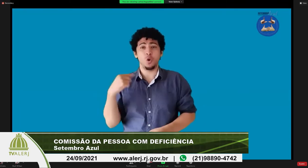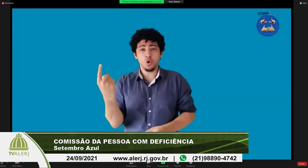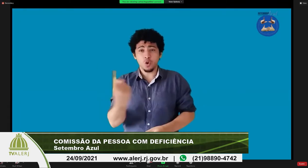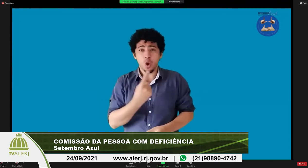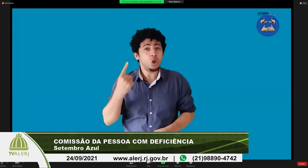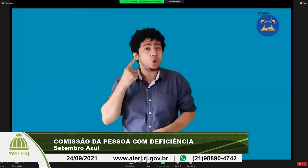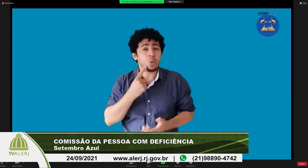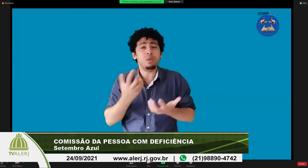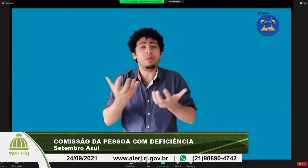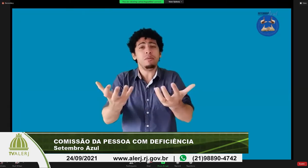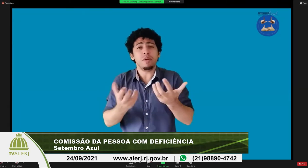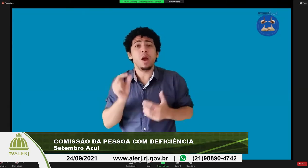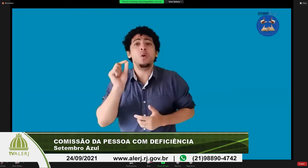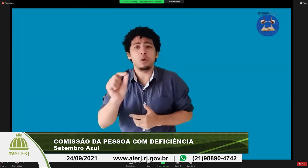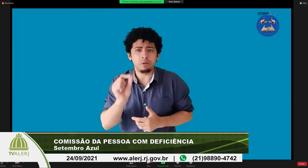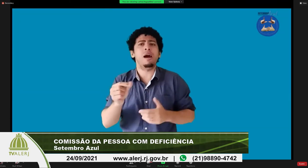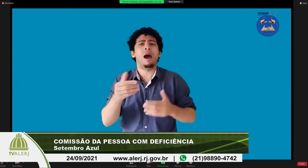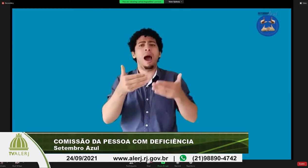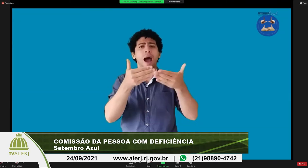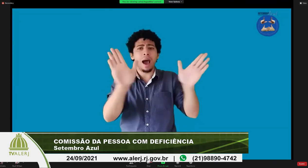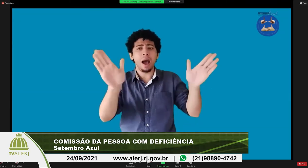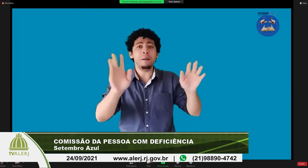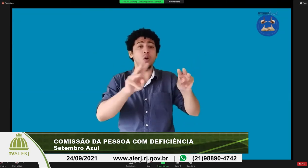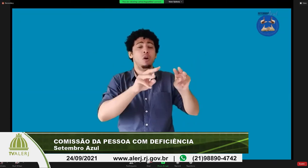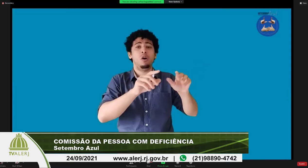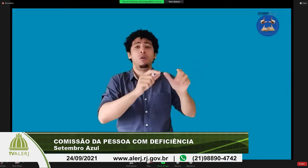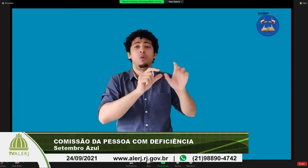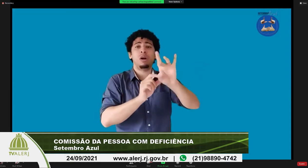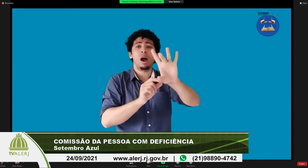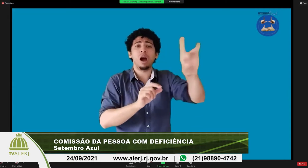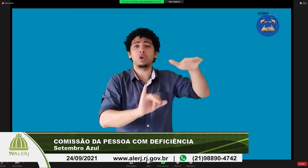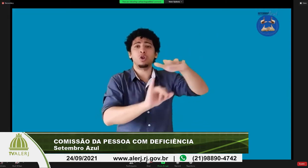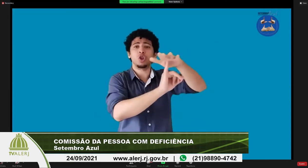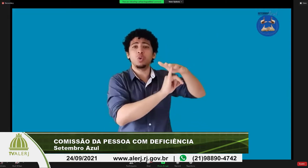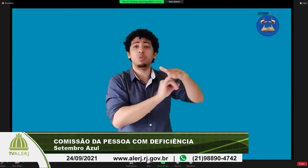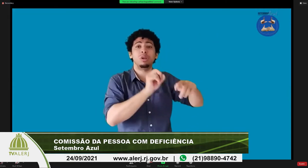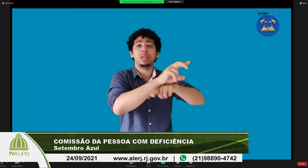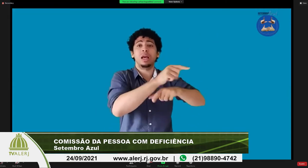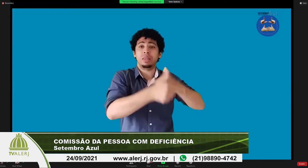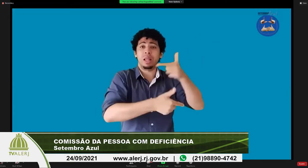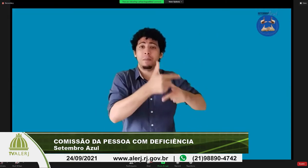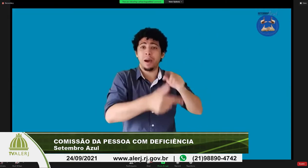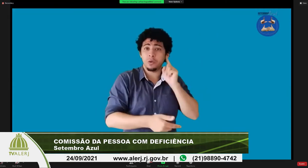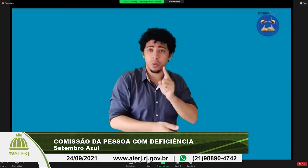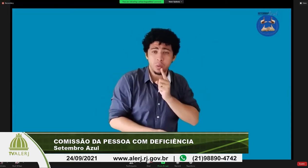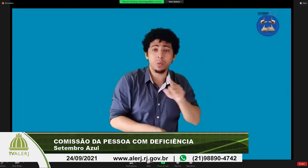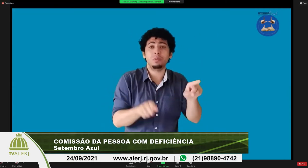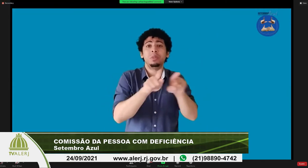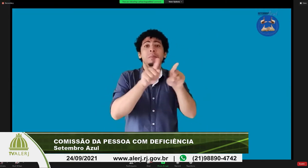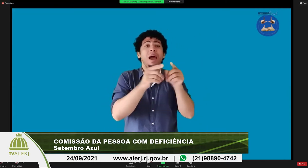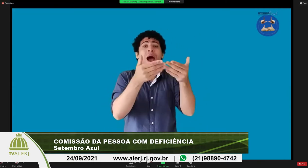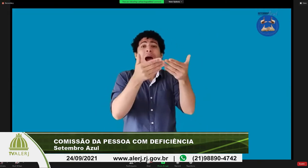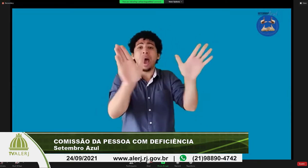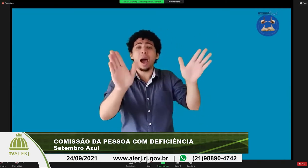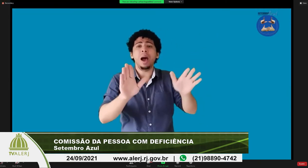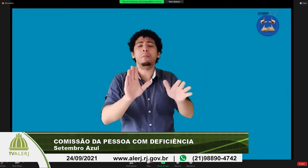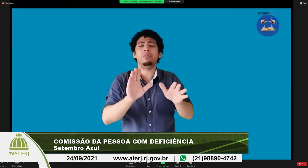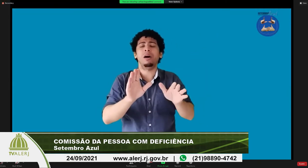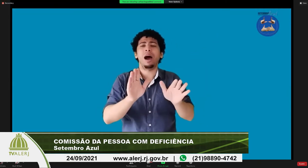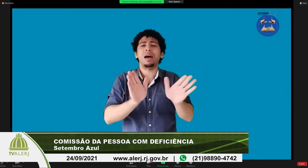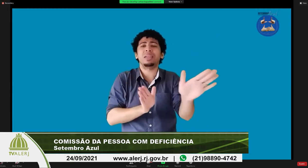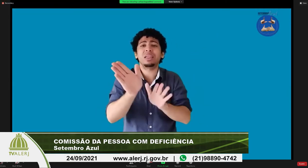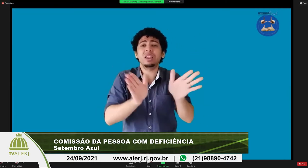de acessibilidade no estado do Rio de Janeiro então nesse sentido nós surdos queremos que os espaços que as instituições possam oferecer